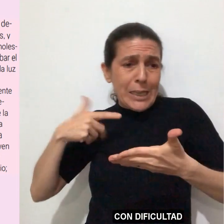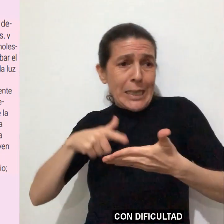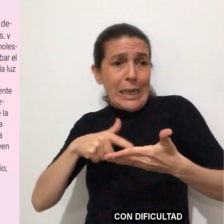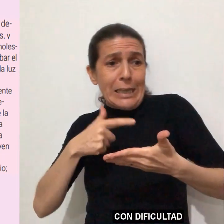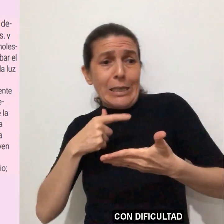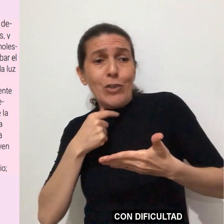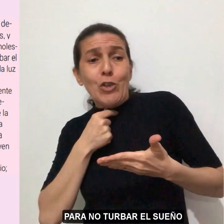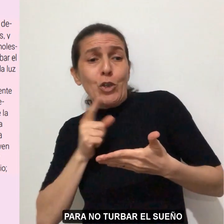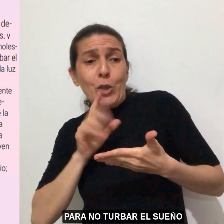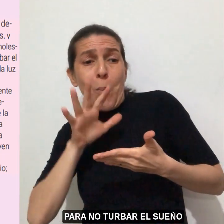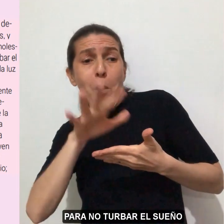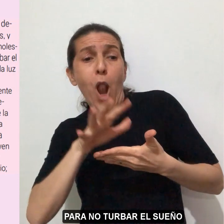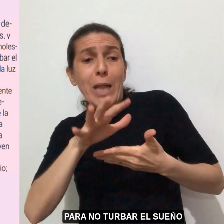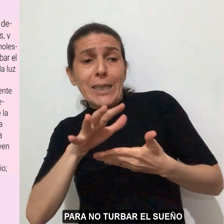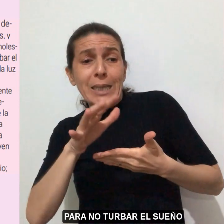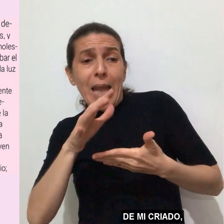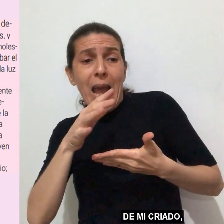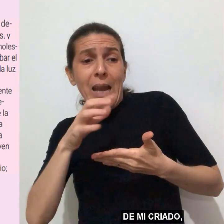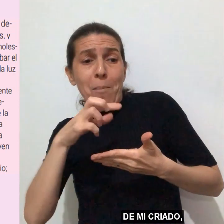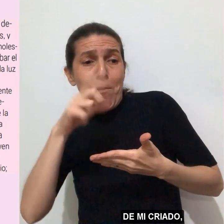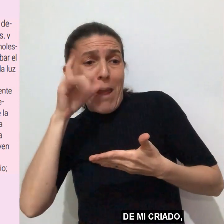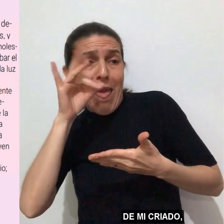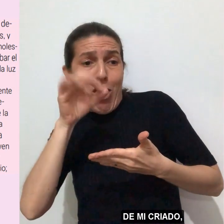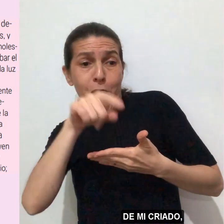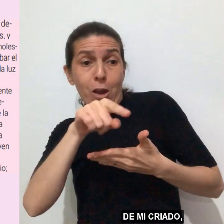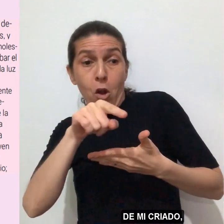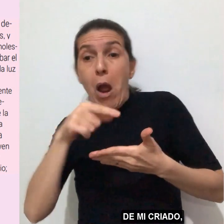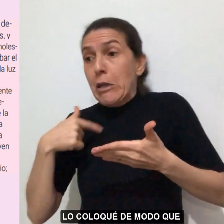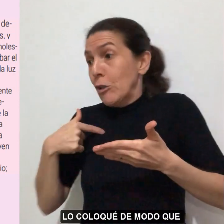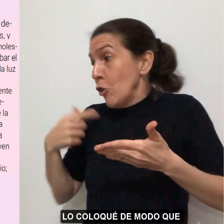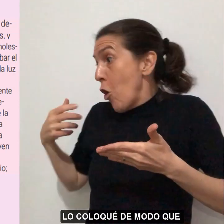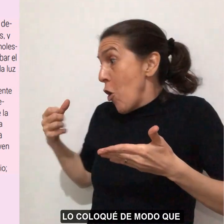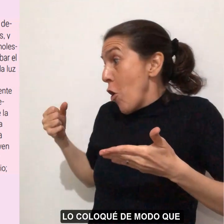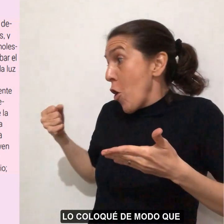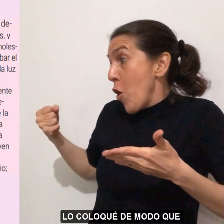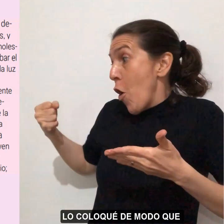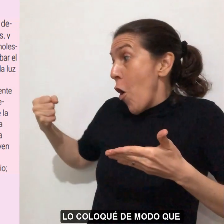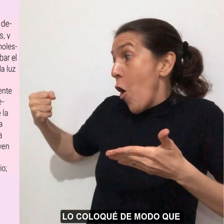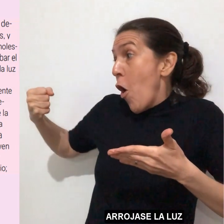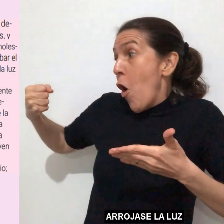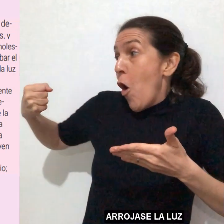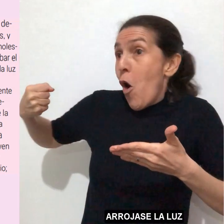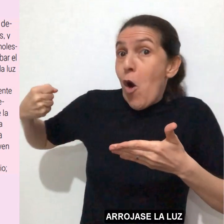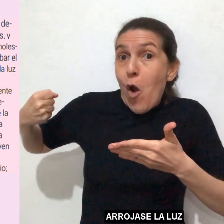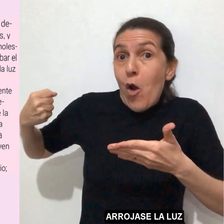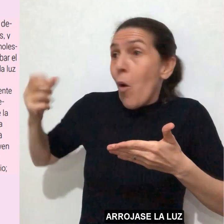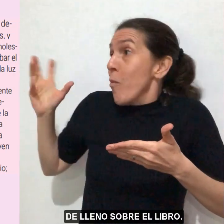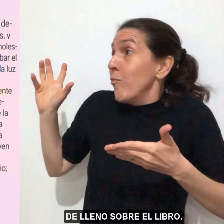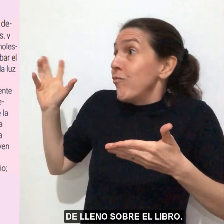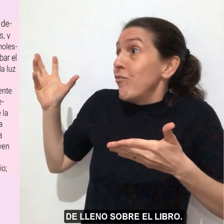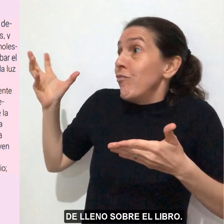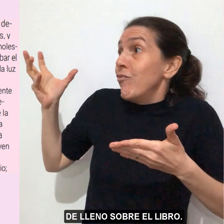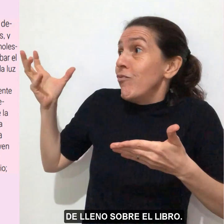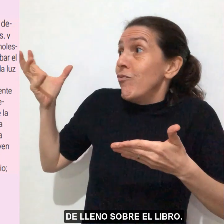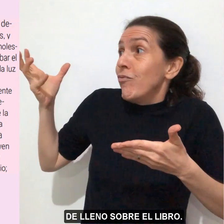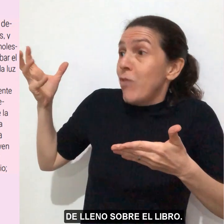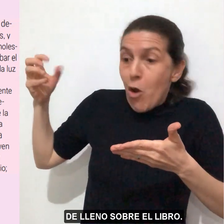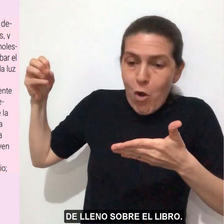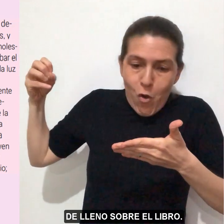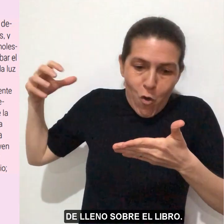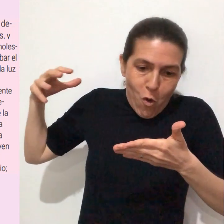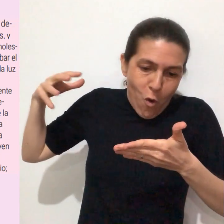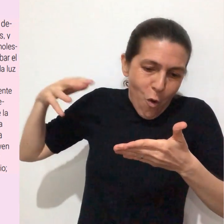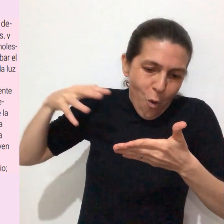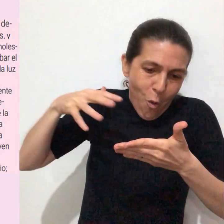dificultad, para no turbar el sueño de mi criado, lo coloqué de modo que arrojase la luz de lleno sobre el